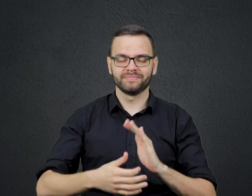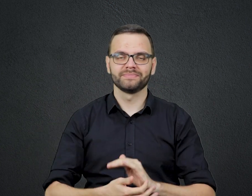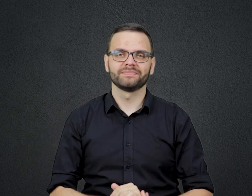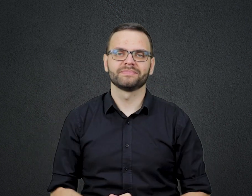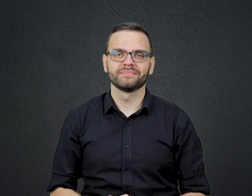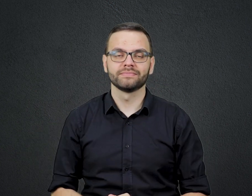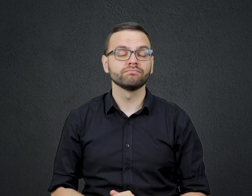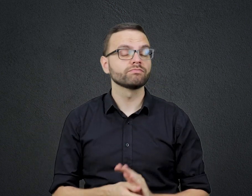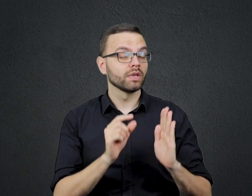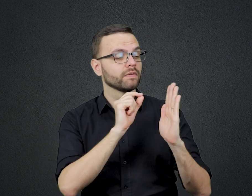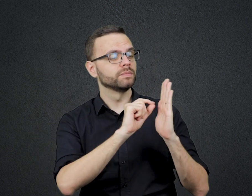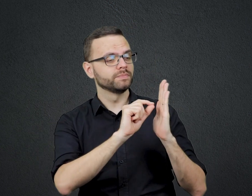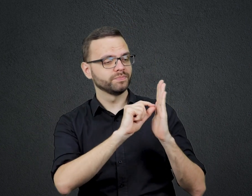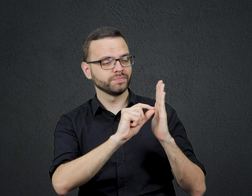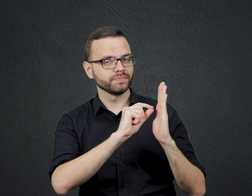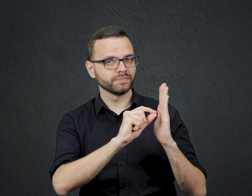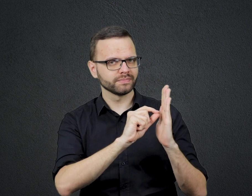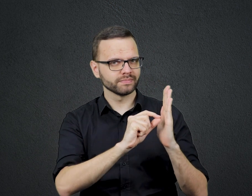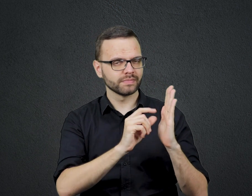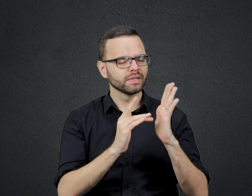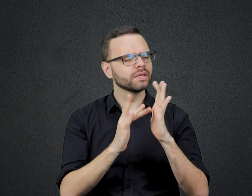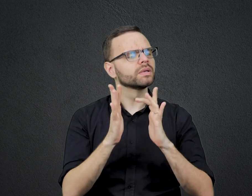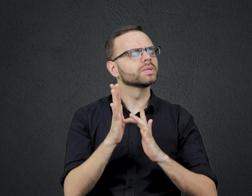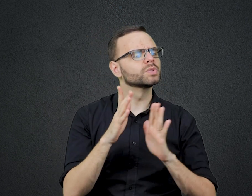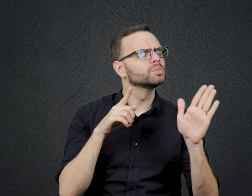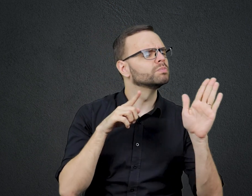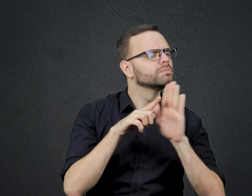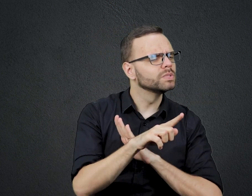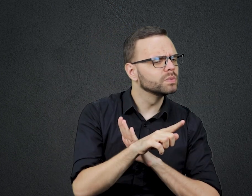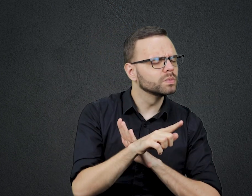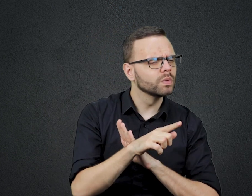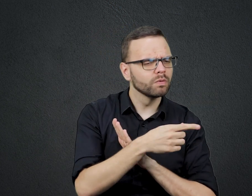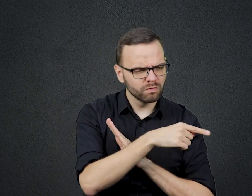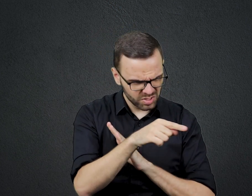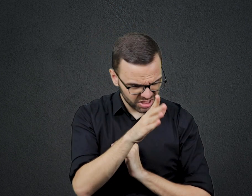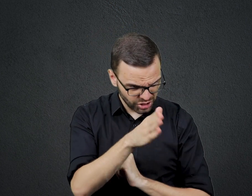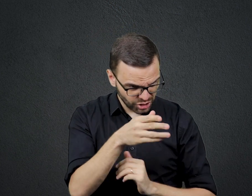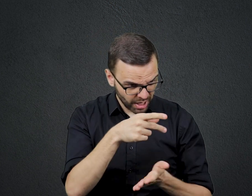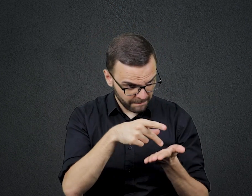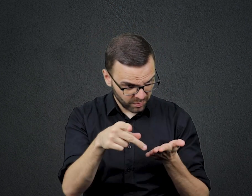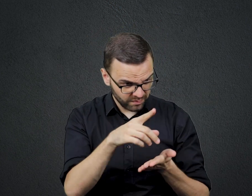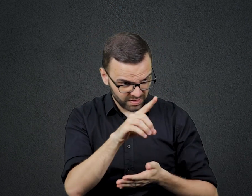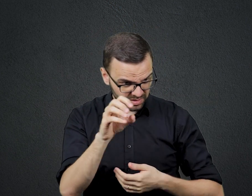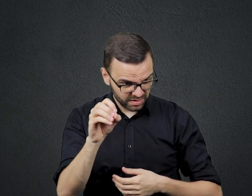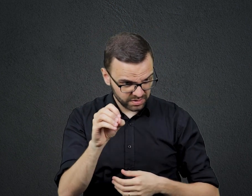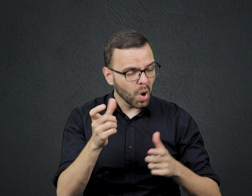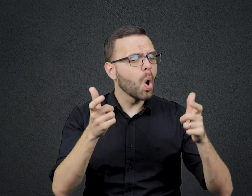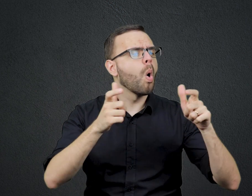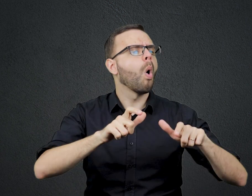Versículo em destaque Jesus perguntou Não foram purificados todos os dez? Onde estão os outros nove?